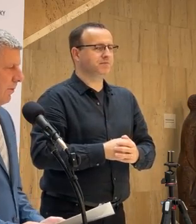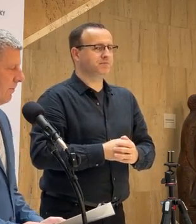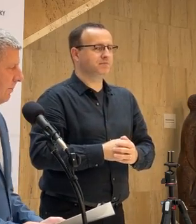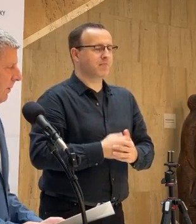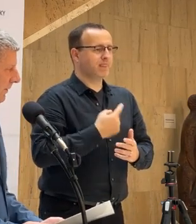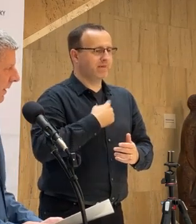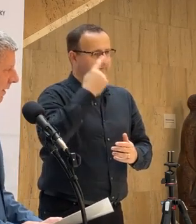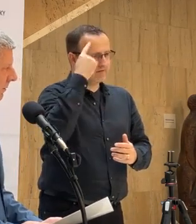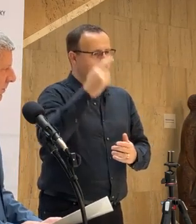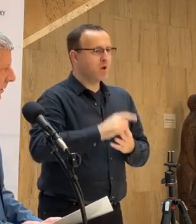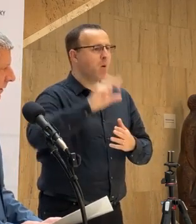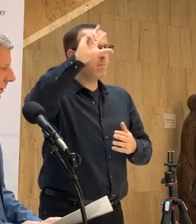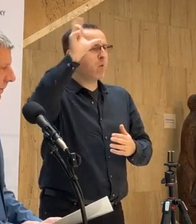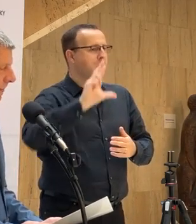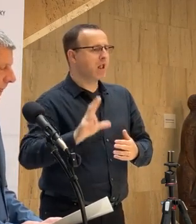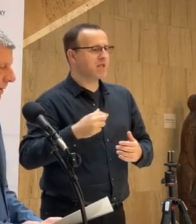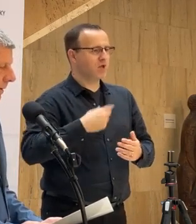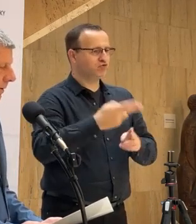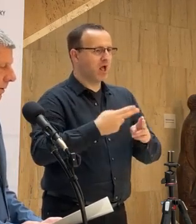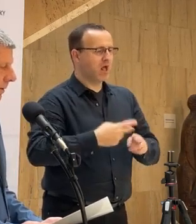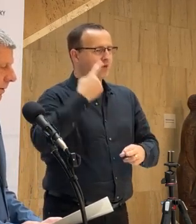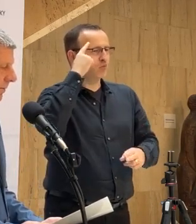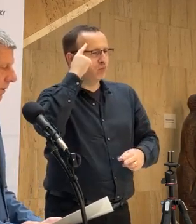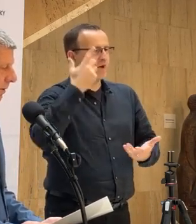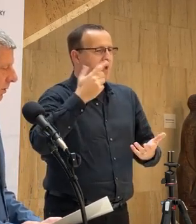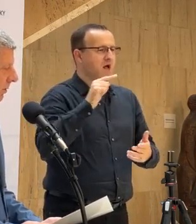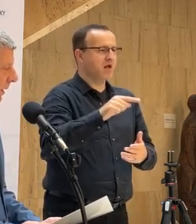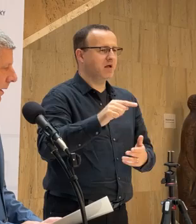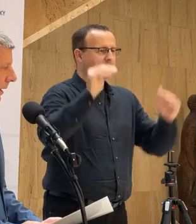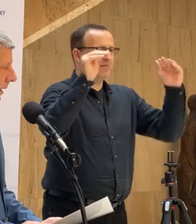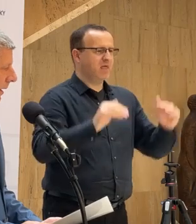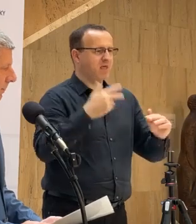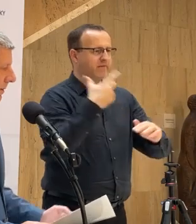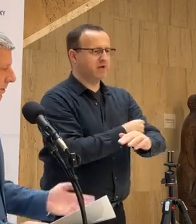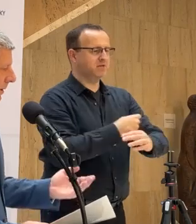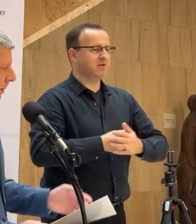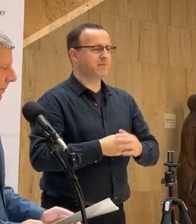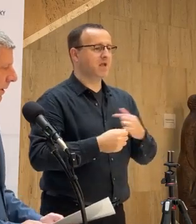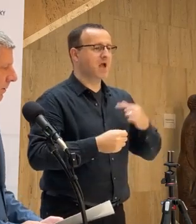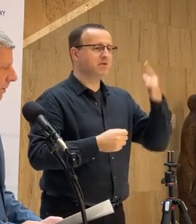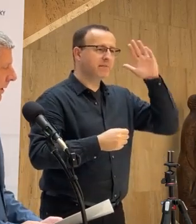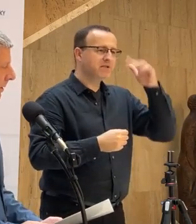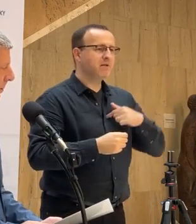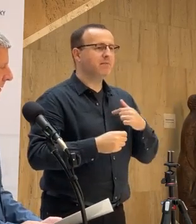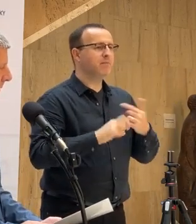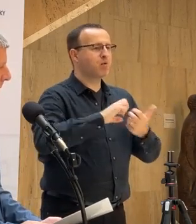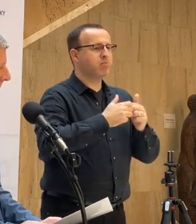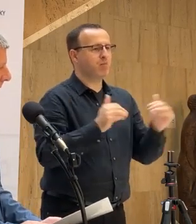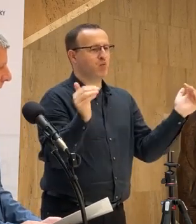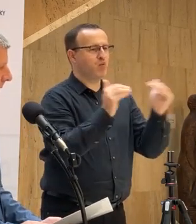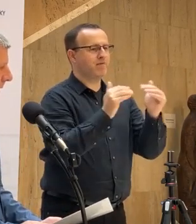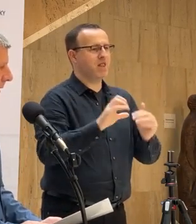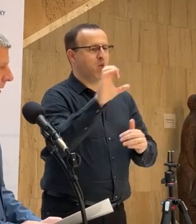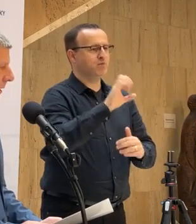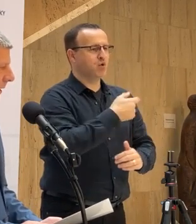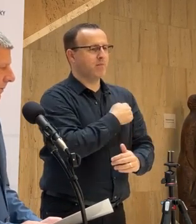Viem o tom, že pobalovské krajiny uvažujú takisto o tomto kroku. Ale myslím si, že ten problém na úroveň Európskej komisie je len dobre